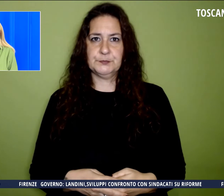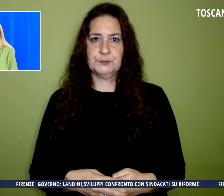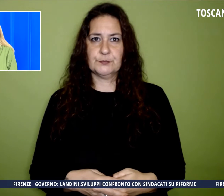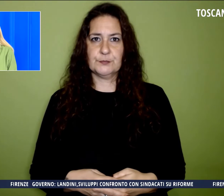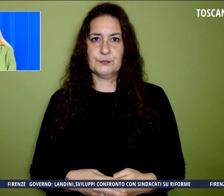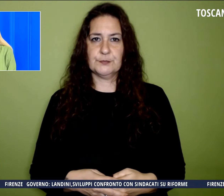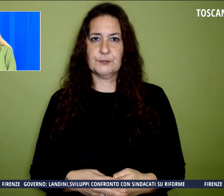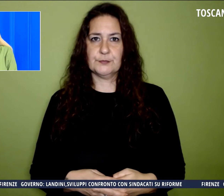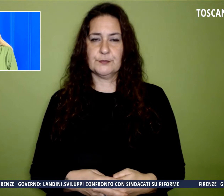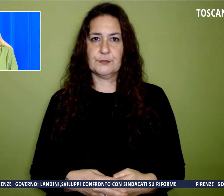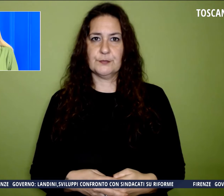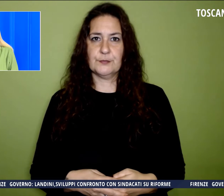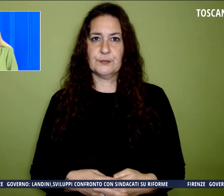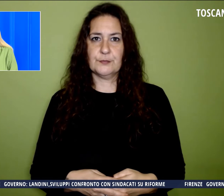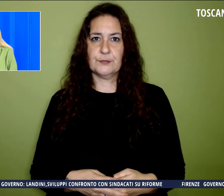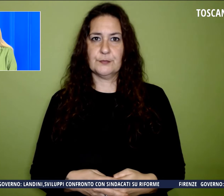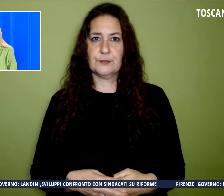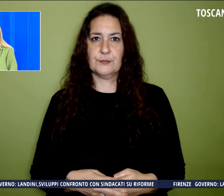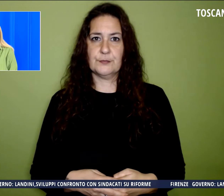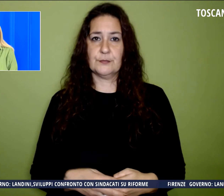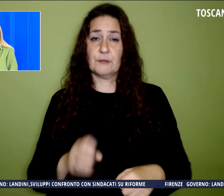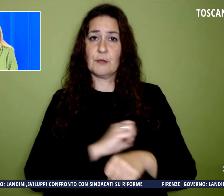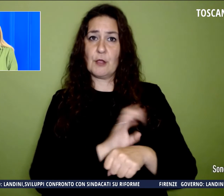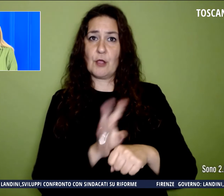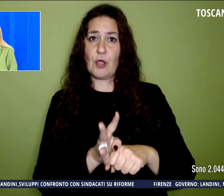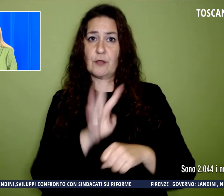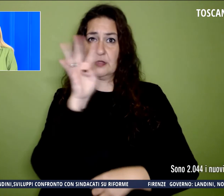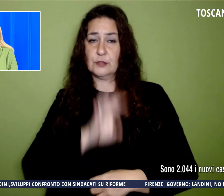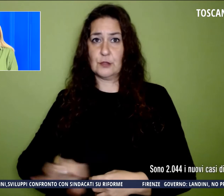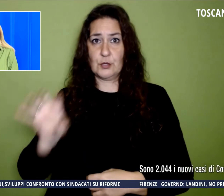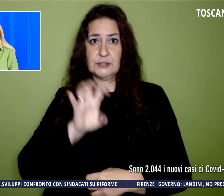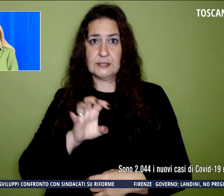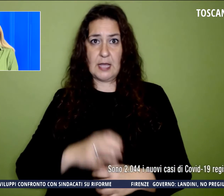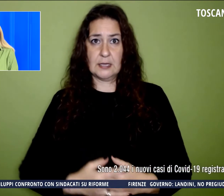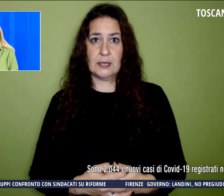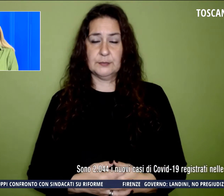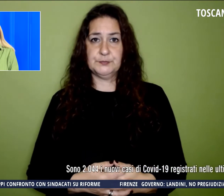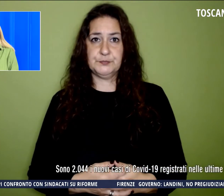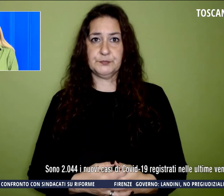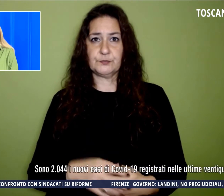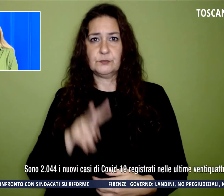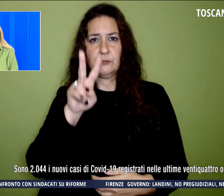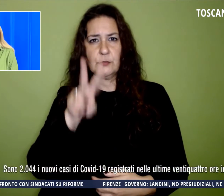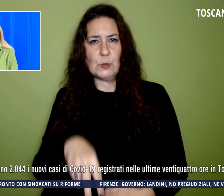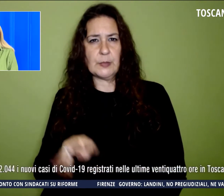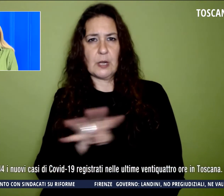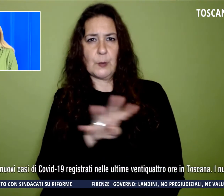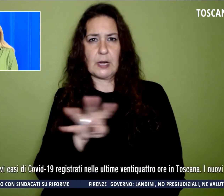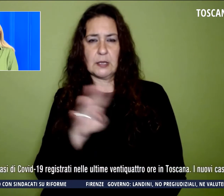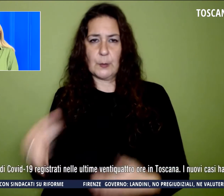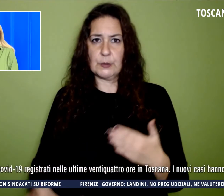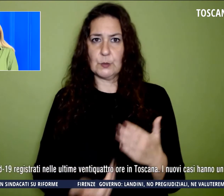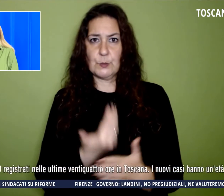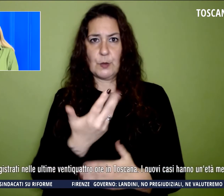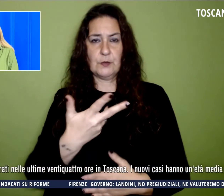Vediamo ora la situazione Covid in Toscana. Ci sono 2044 nuovi casi di positività,